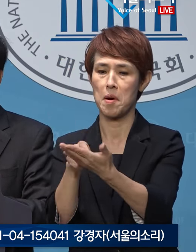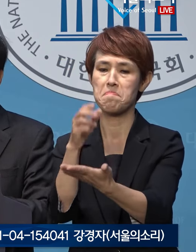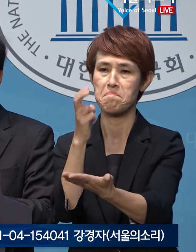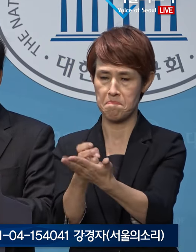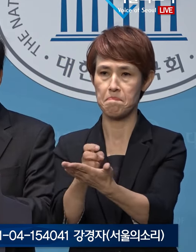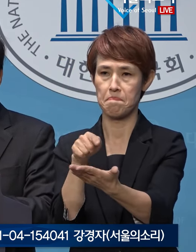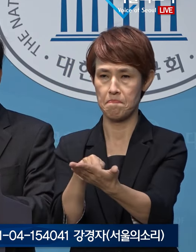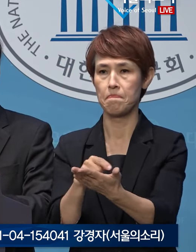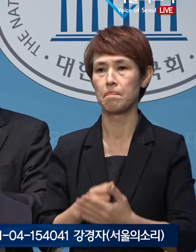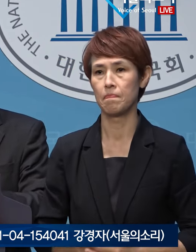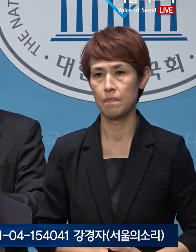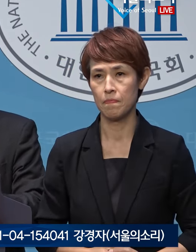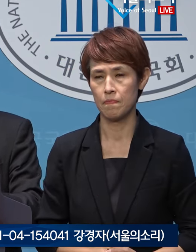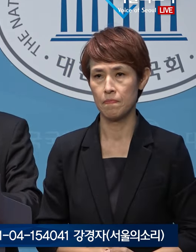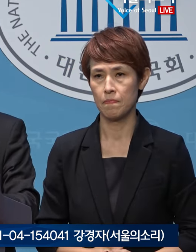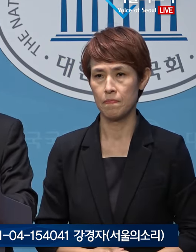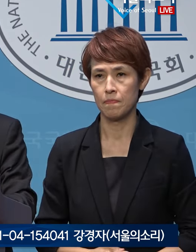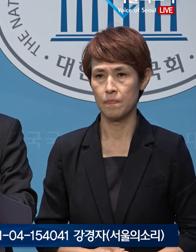발의했습니다.